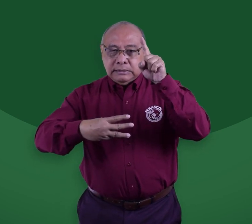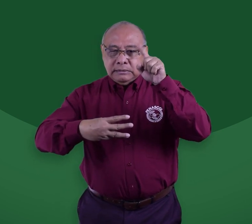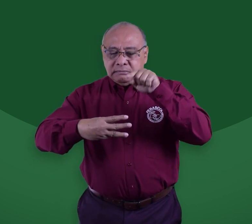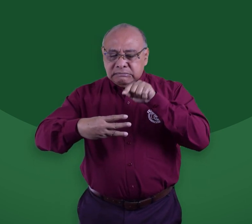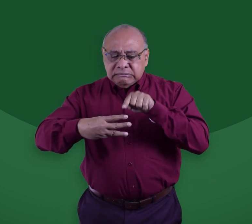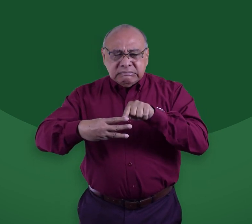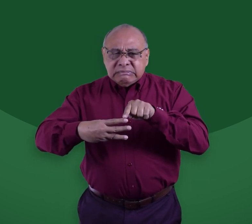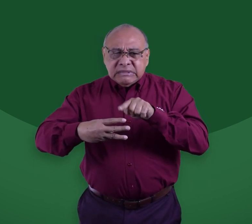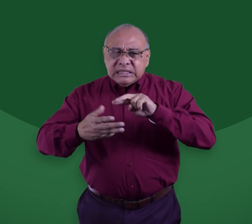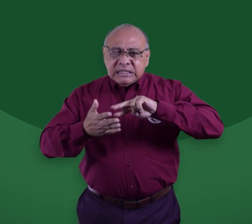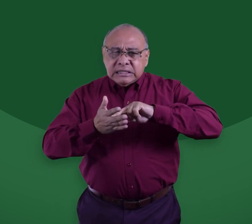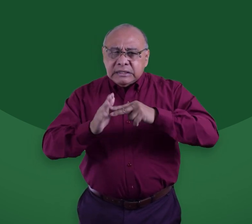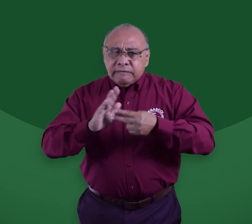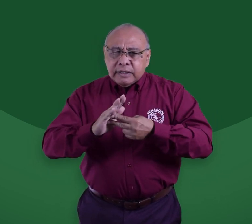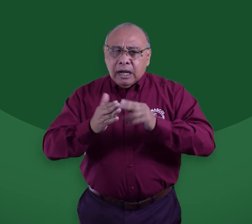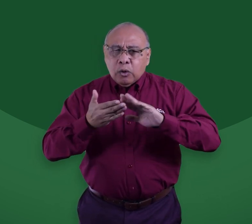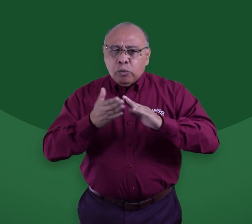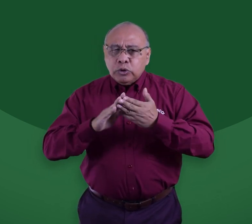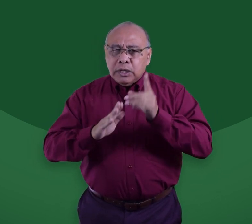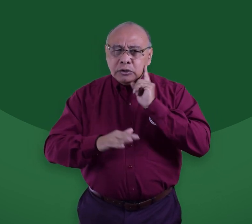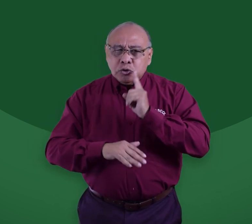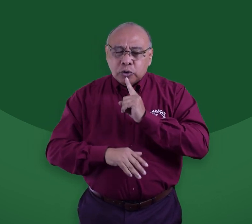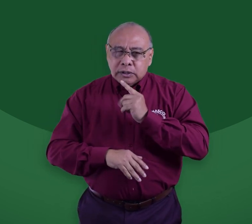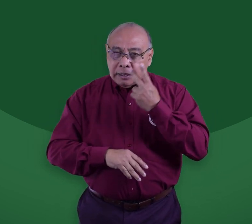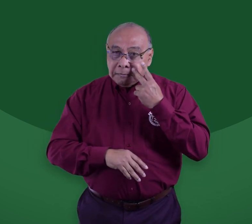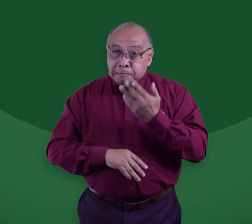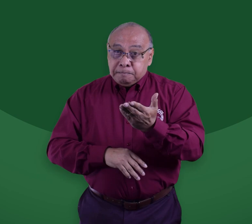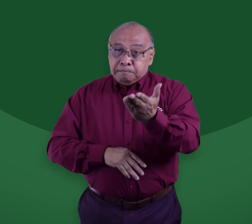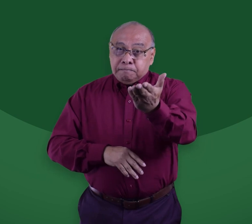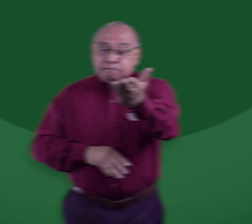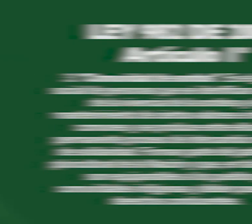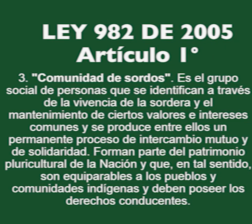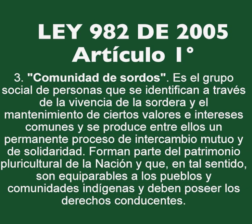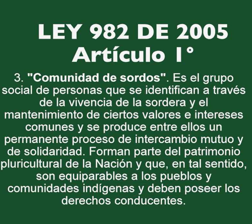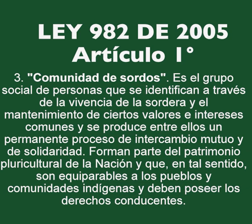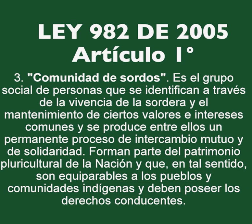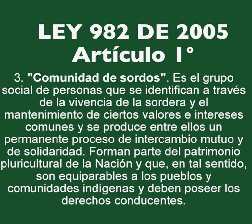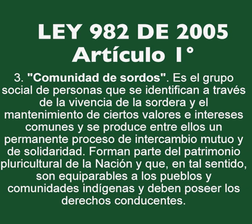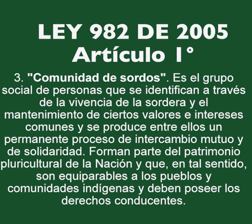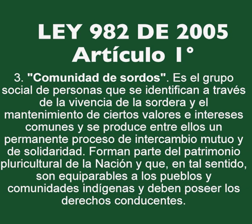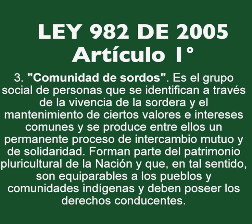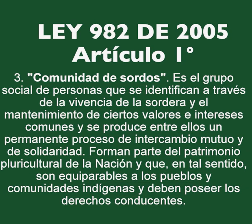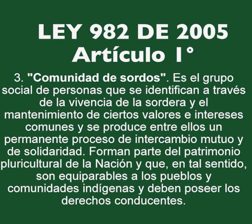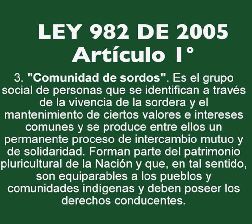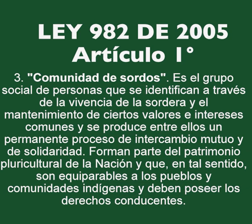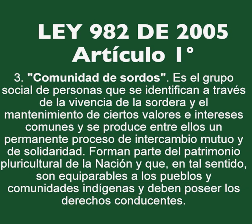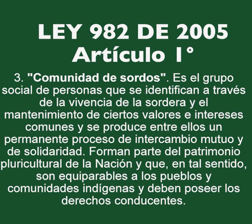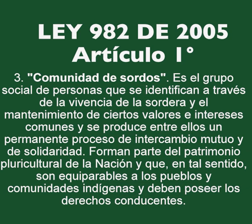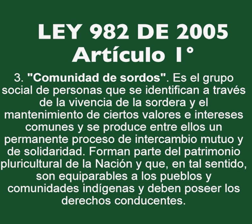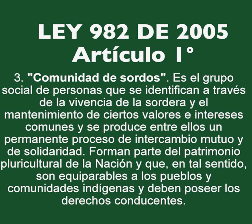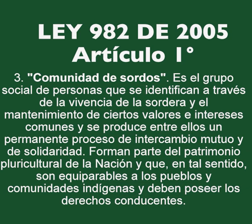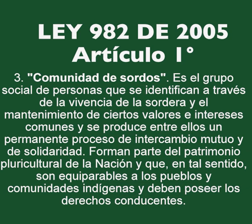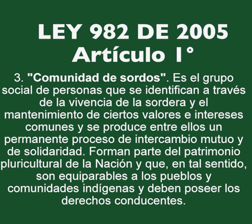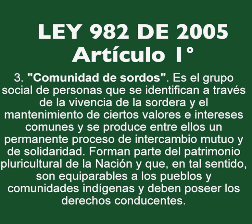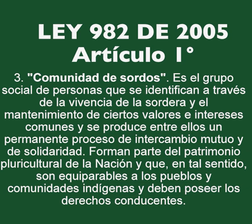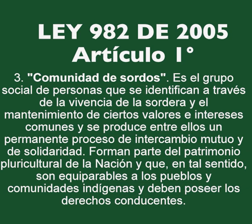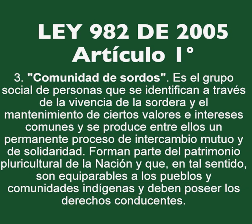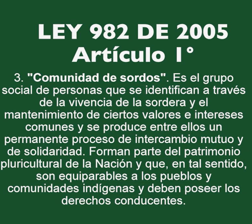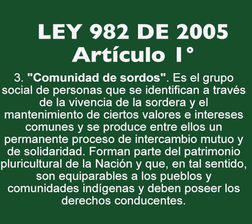En el concepto de comunidad sorda, miremos. Comunidad de sordos es el grupo social de personas que se identifican a través